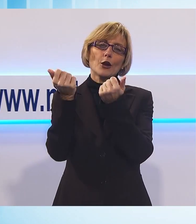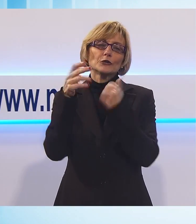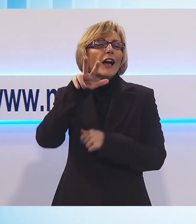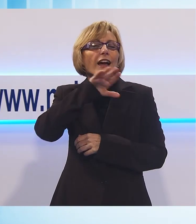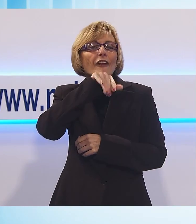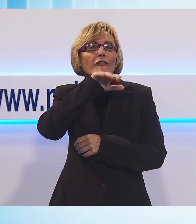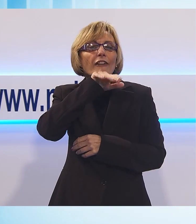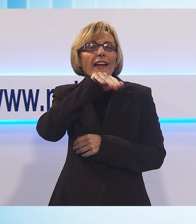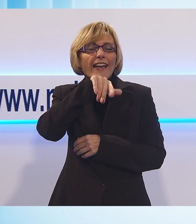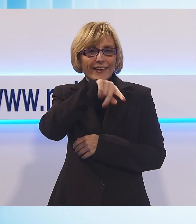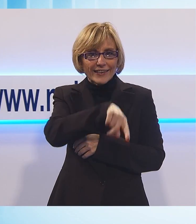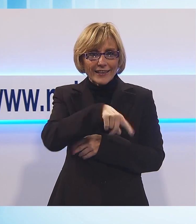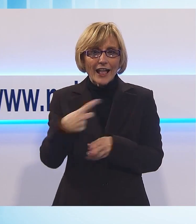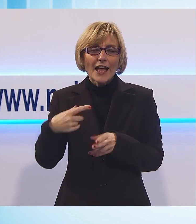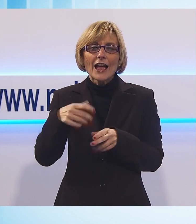scopa.